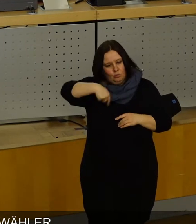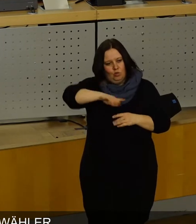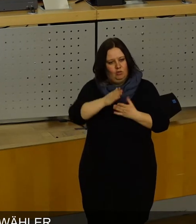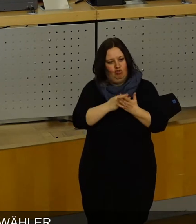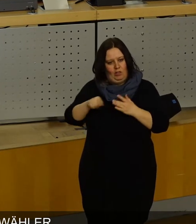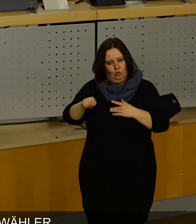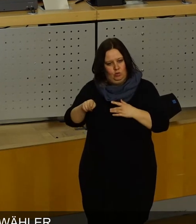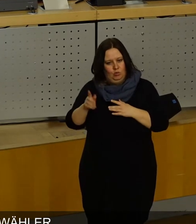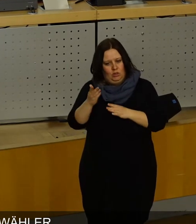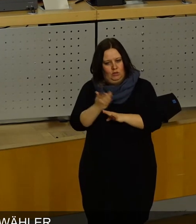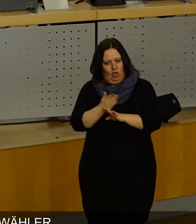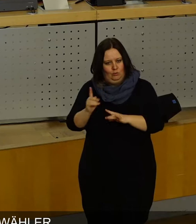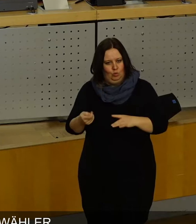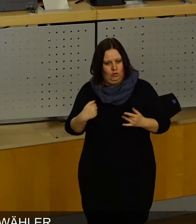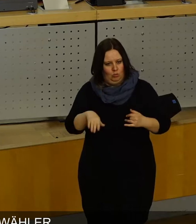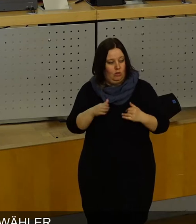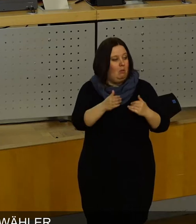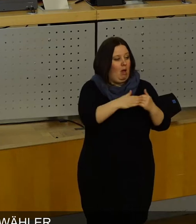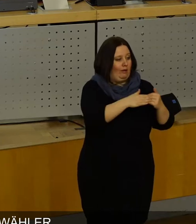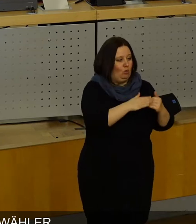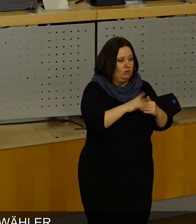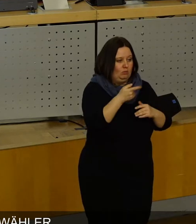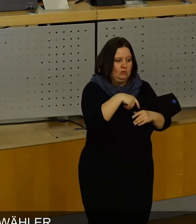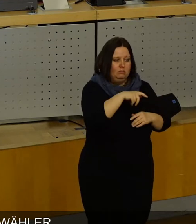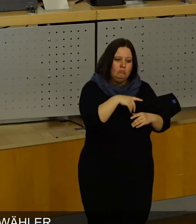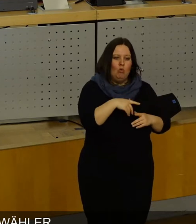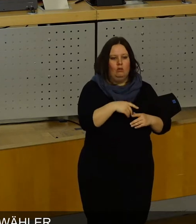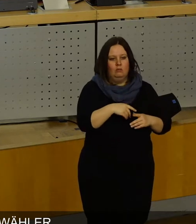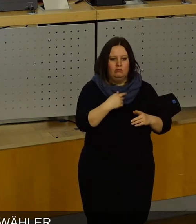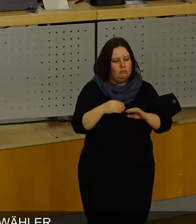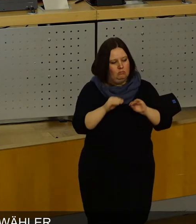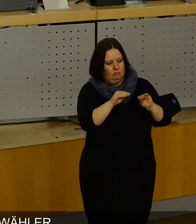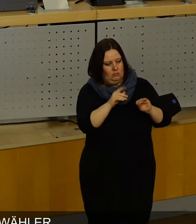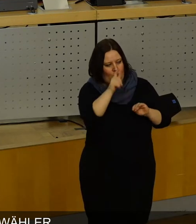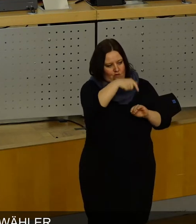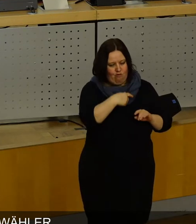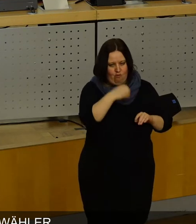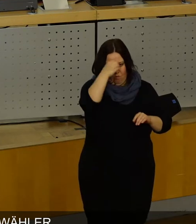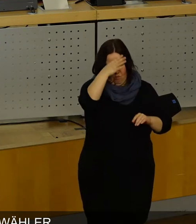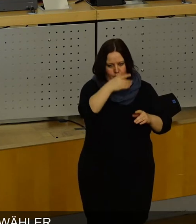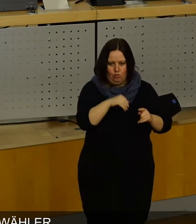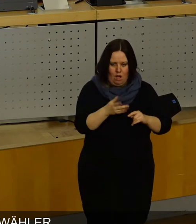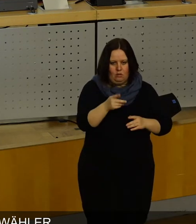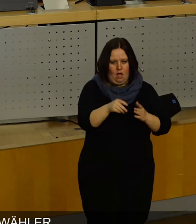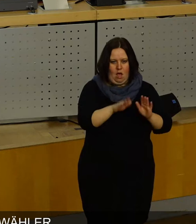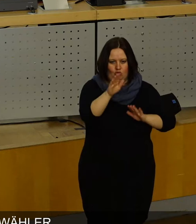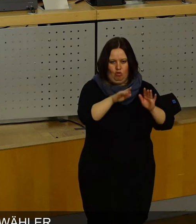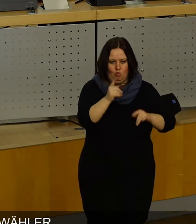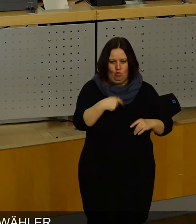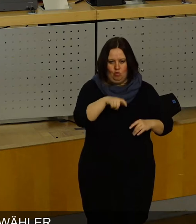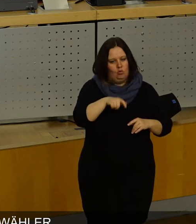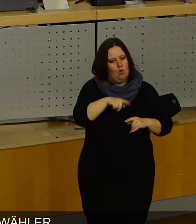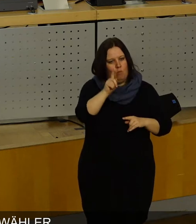unserer Ausschreibung jetzt entscheiden. Die Beigeordneten sind diejenigen, die fachkundig mit Rat und Tat zur Seite stehen müssen und die den Oberbürgermeister